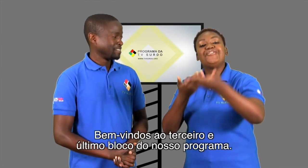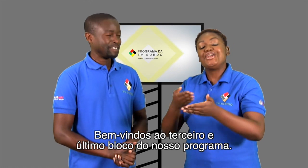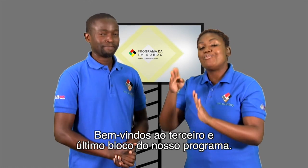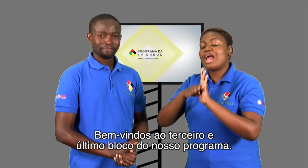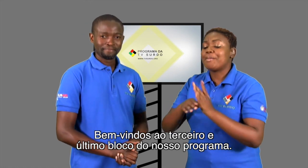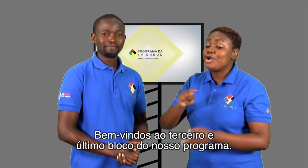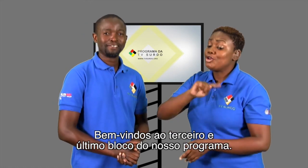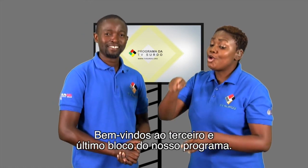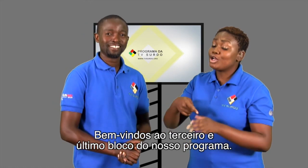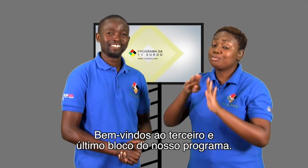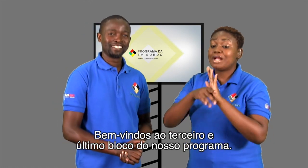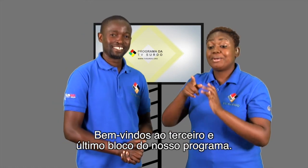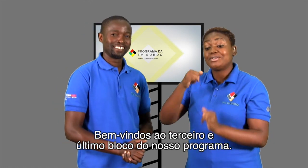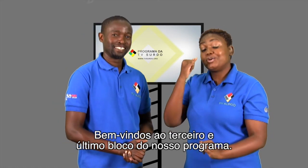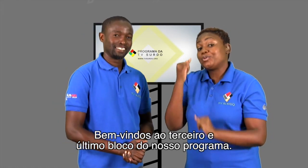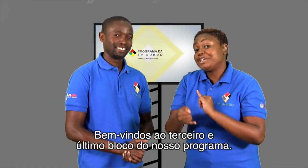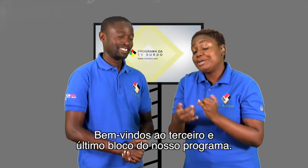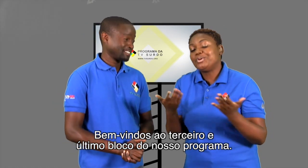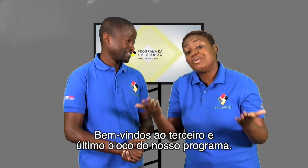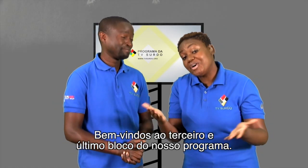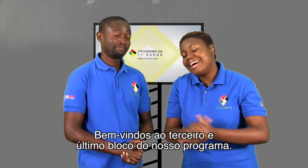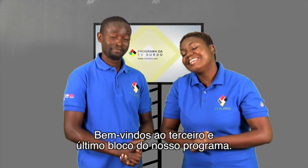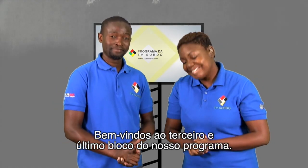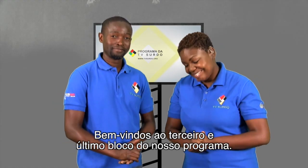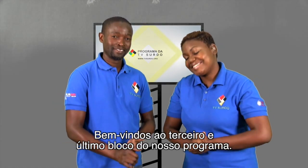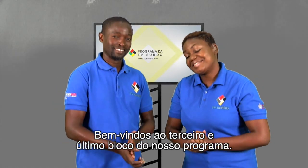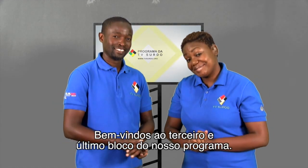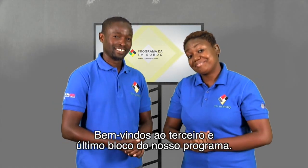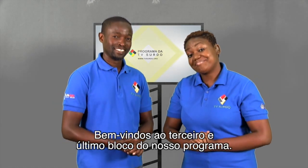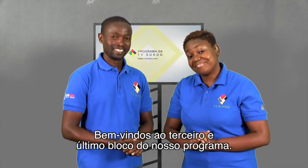Bem-vindos ao terceiro e último bloco do nosso programa.